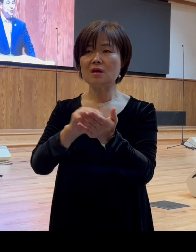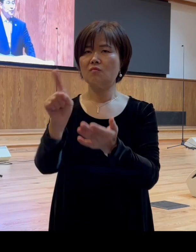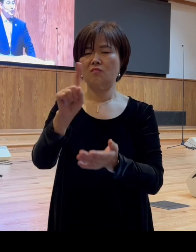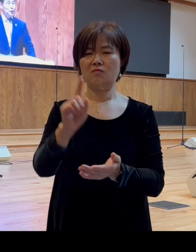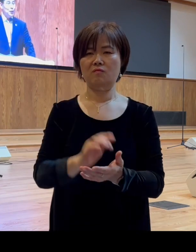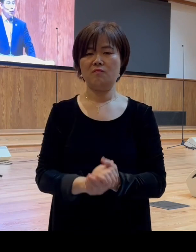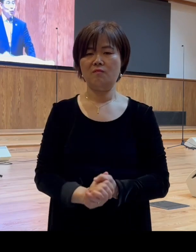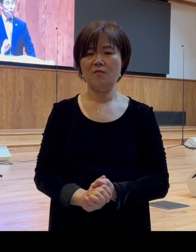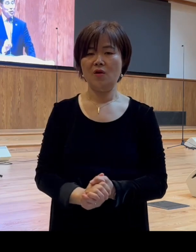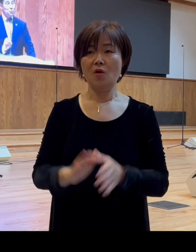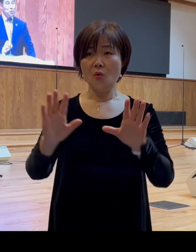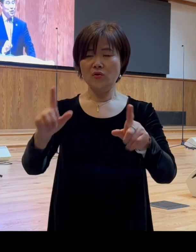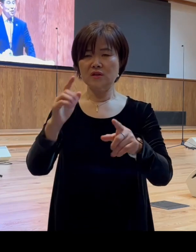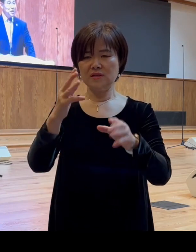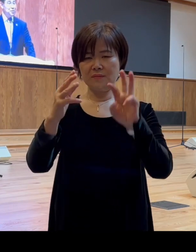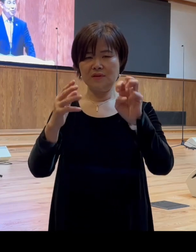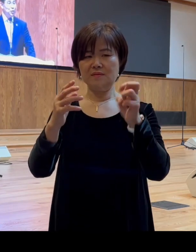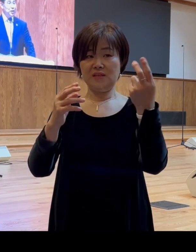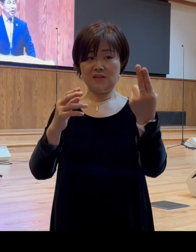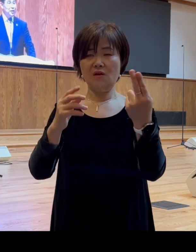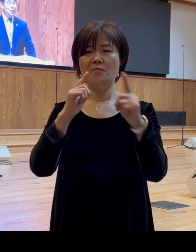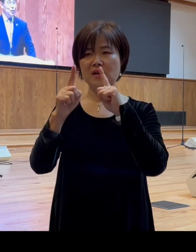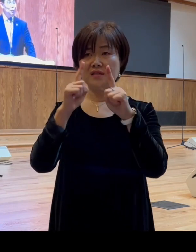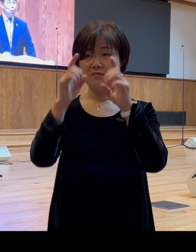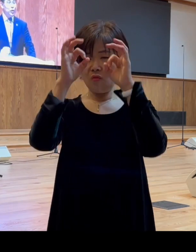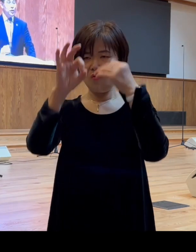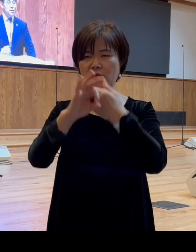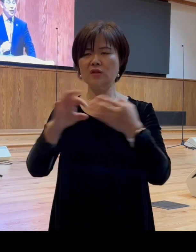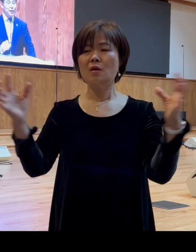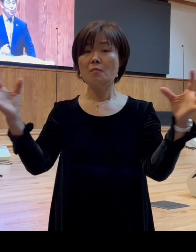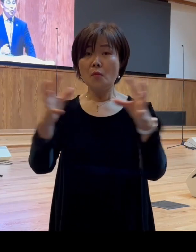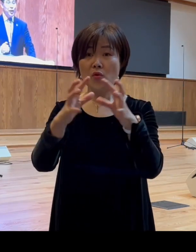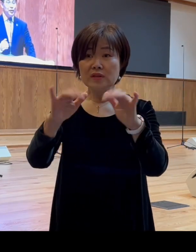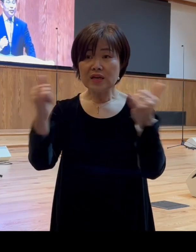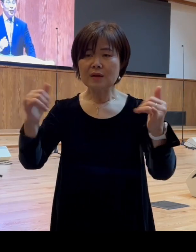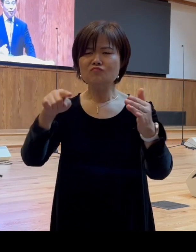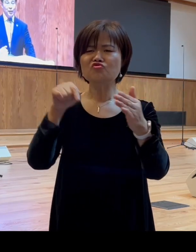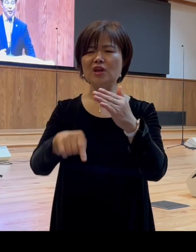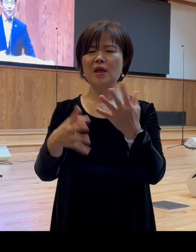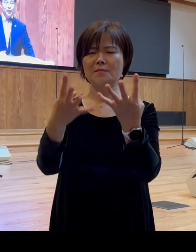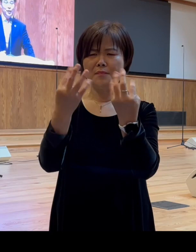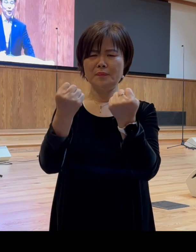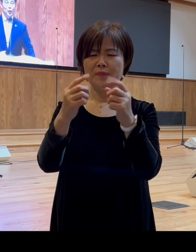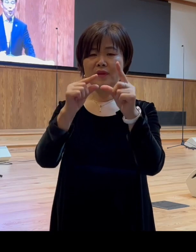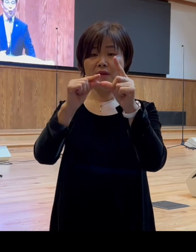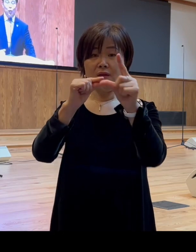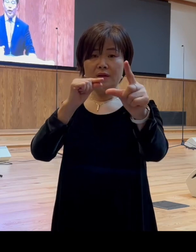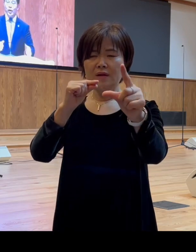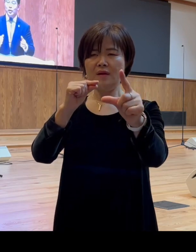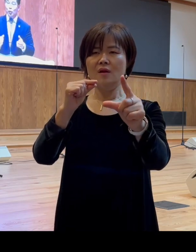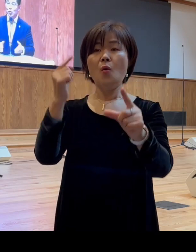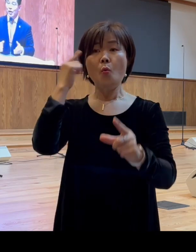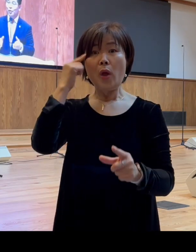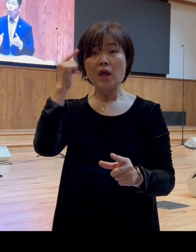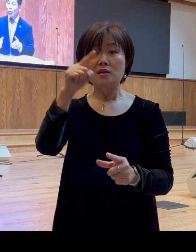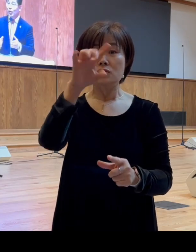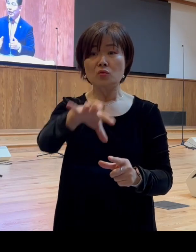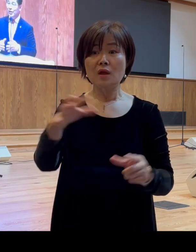오늘 보면 32절 말씀해 보니까 모인 사람 중에 태반이 왜 그곳에 모여 있는지